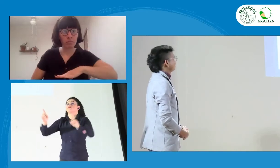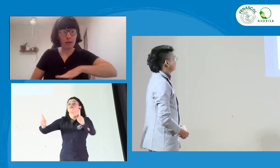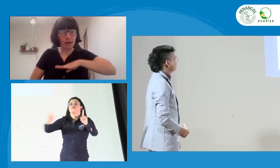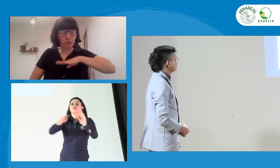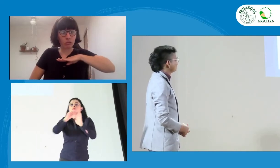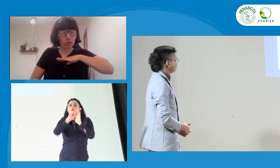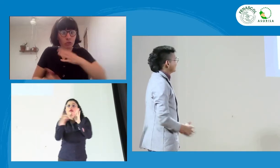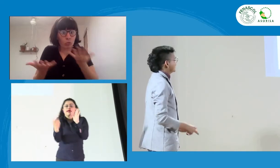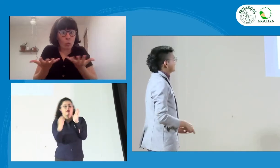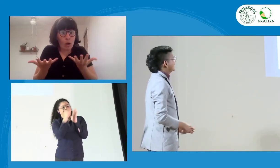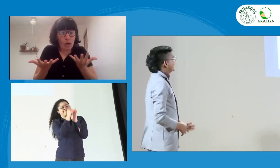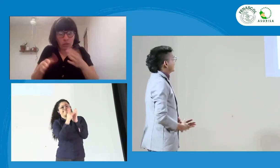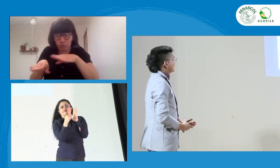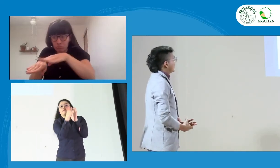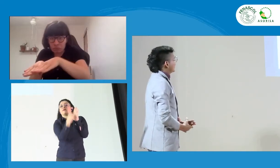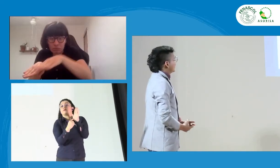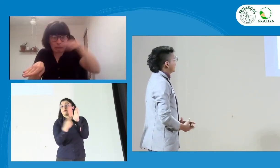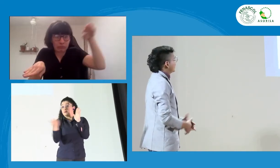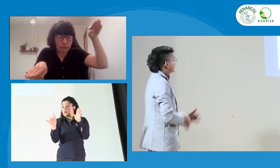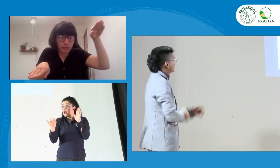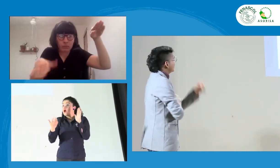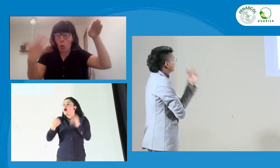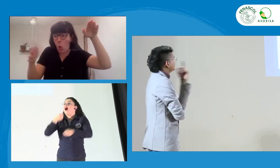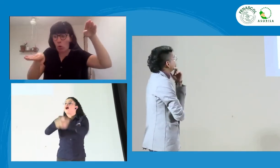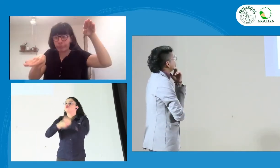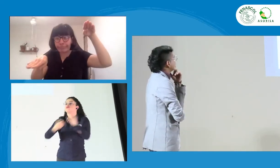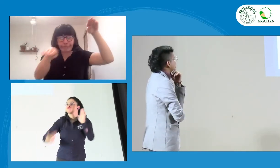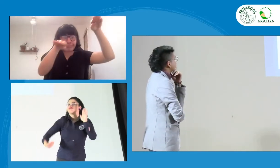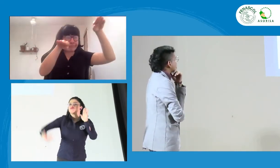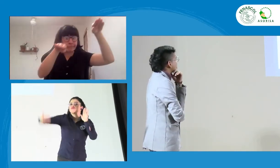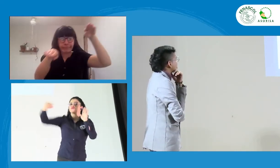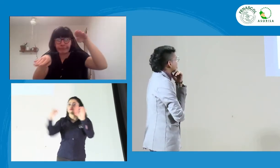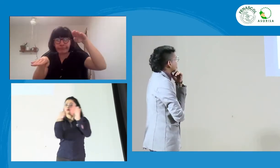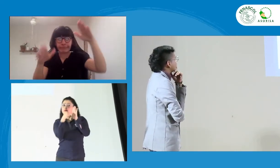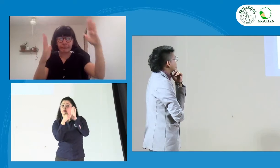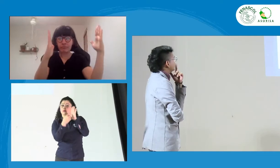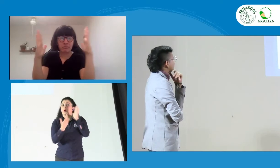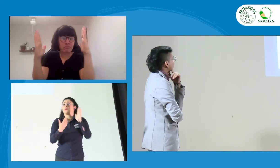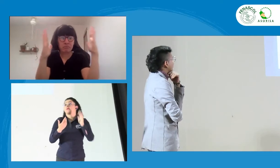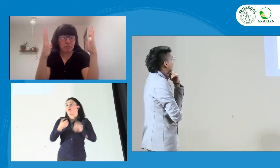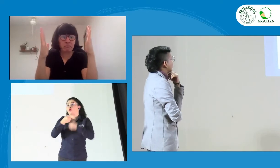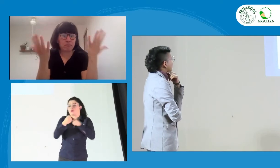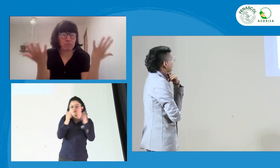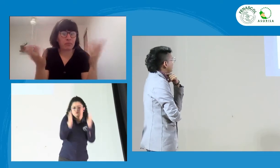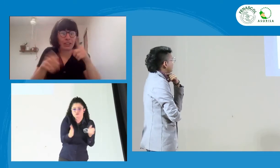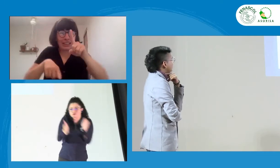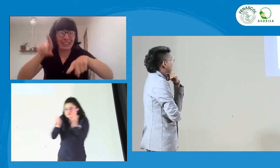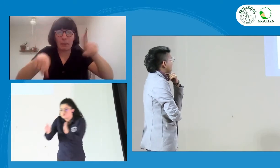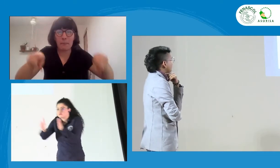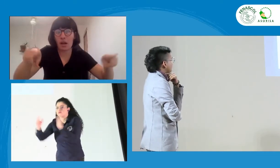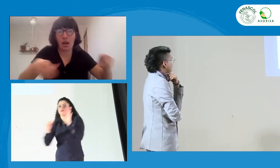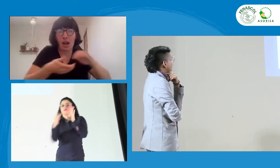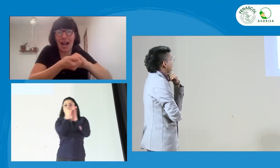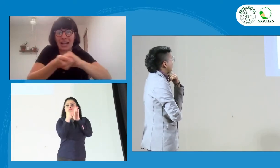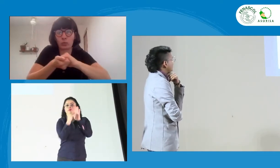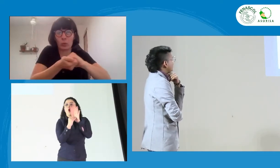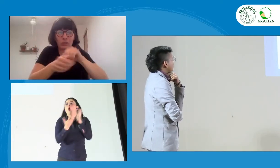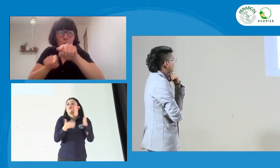tengan. ¿Qué dicen? Y también las diferentes edades, los programas que se tienen para las diferentes edades, ¿no? Eso